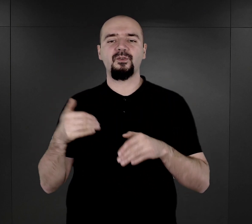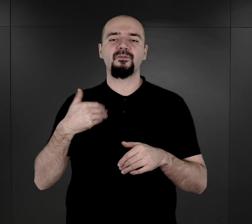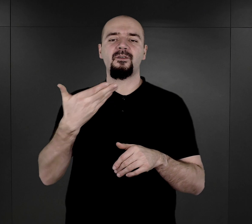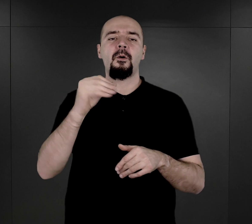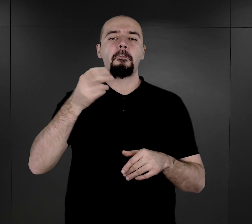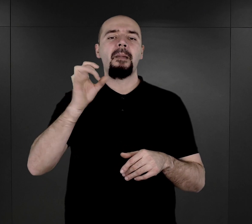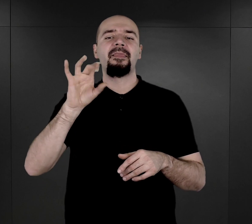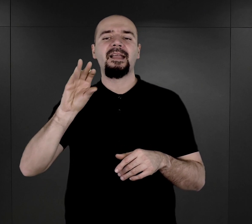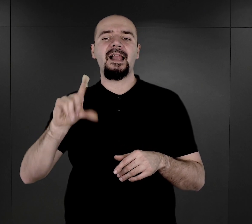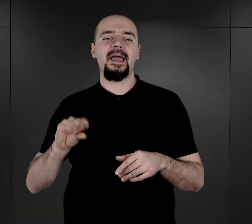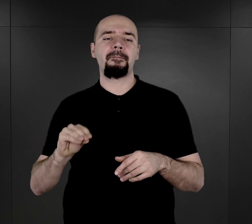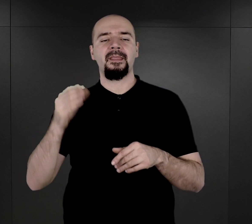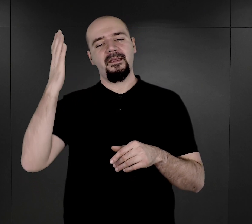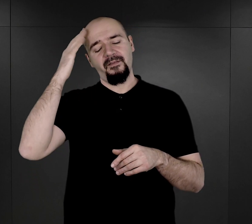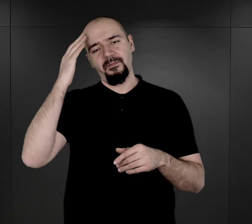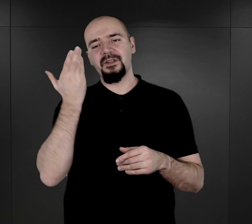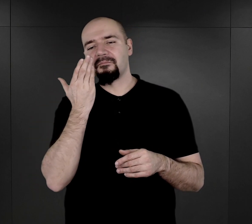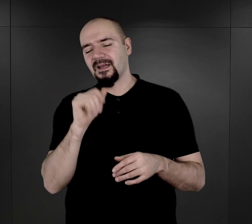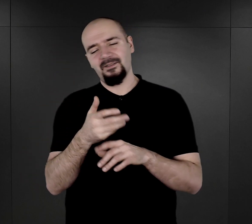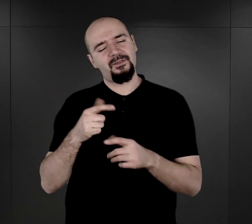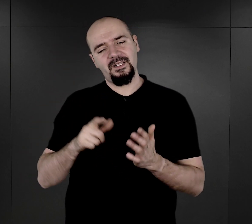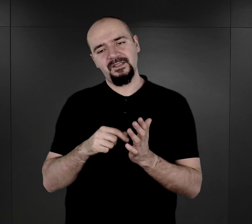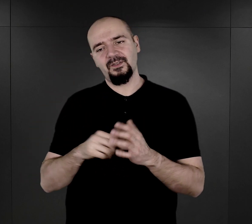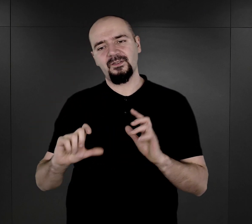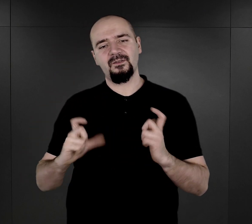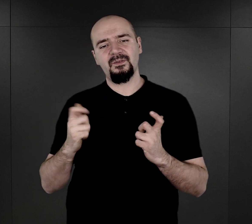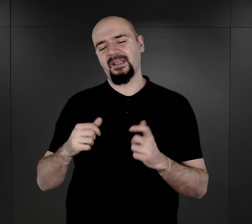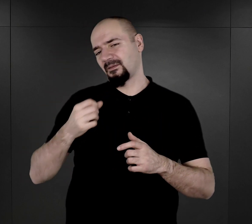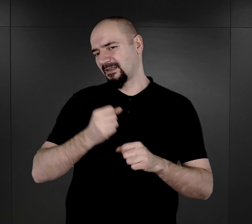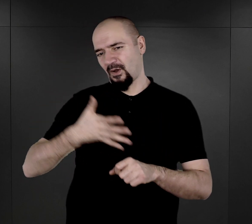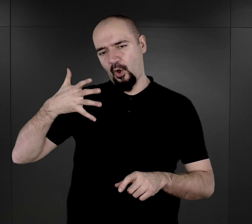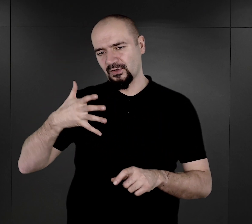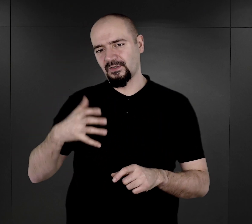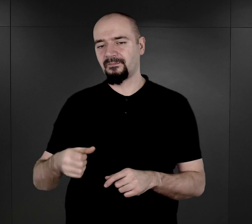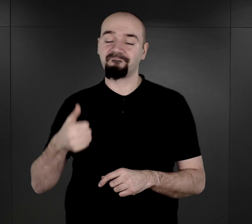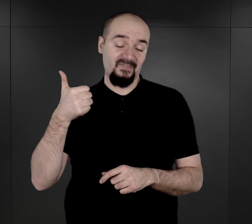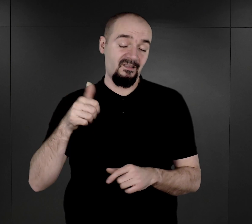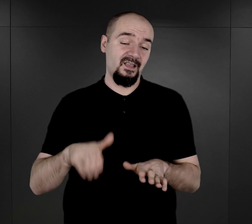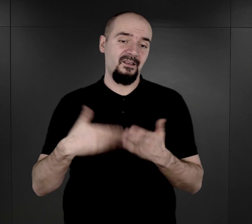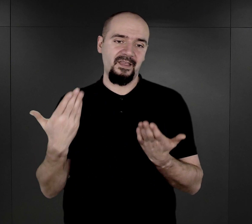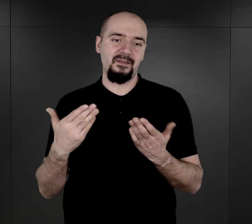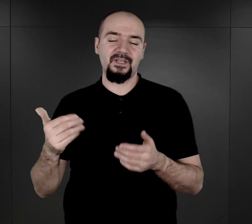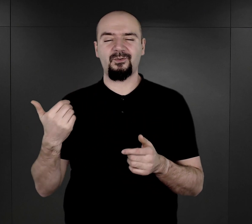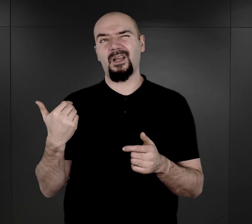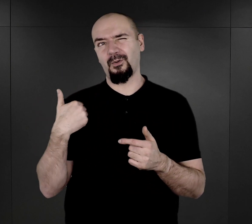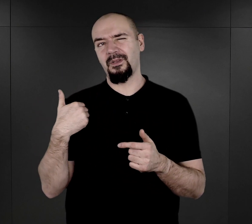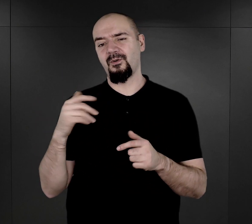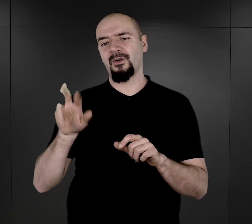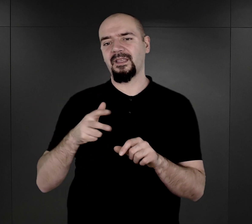Wiemy, że czasami stosował bardzo radykalne metody walki z chorobami. W jednym przypadku, to było kiedy pojawiała się większa